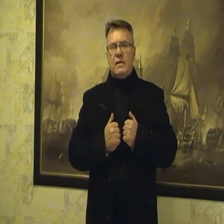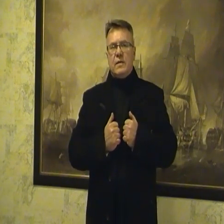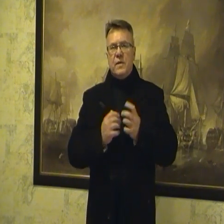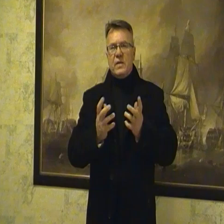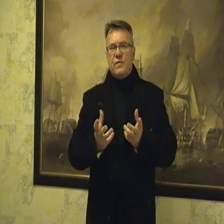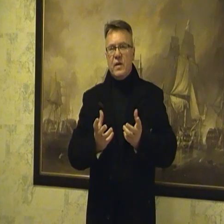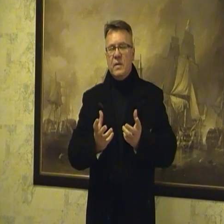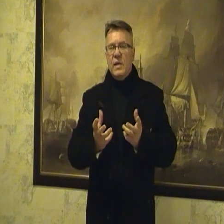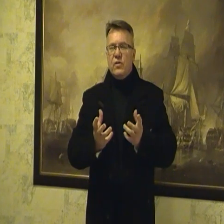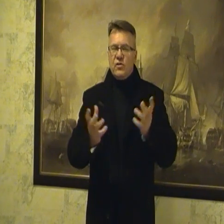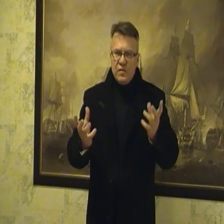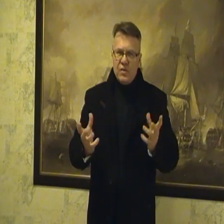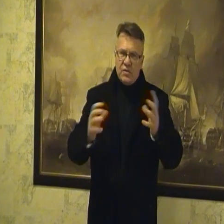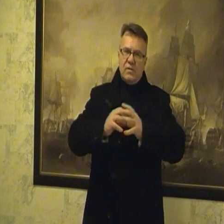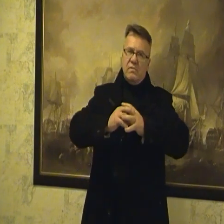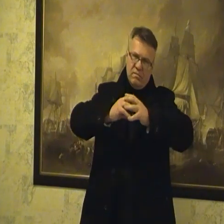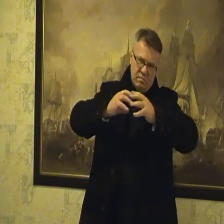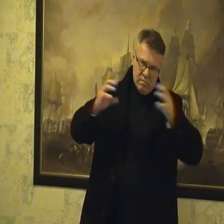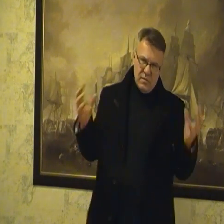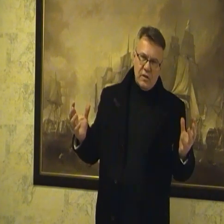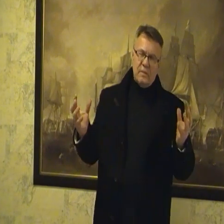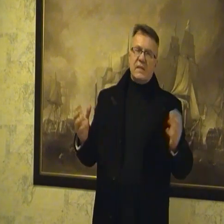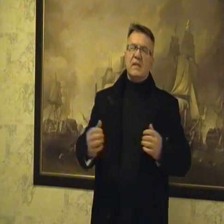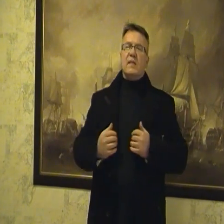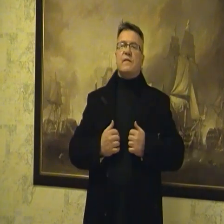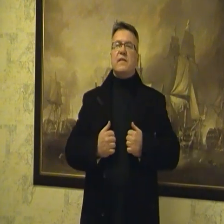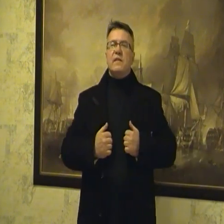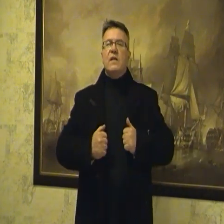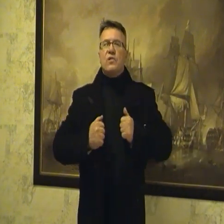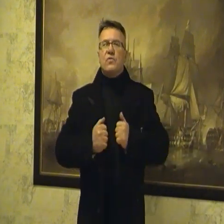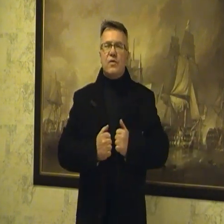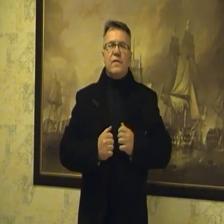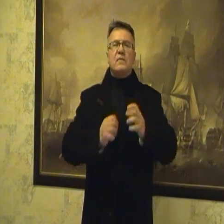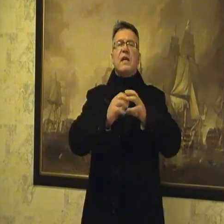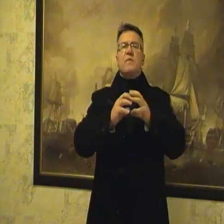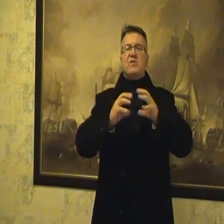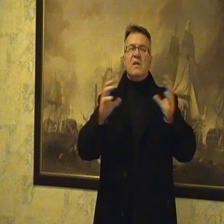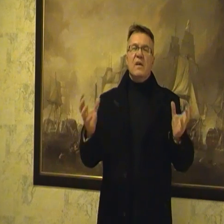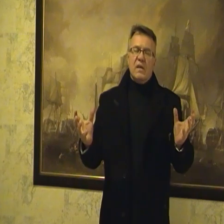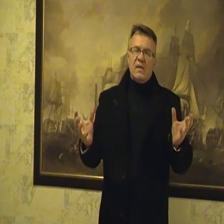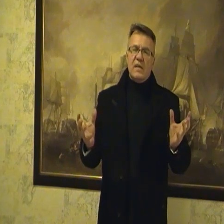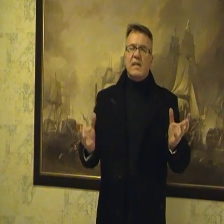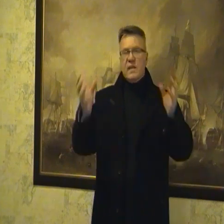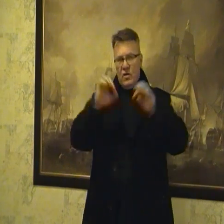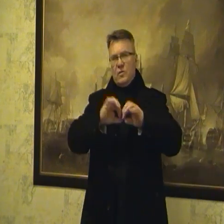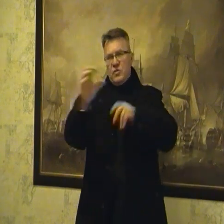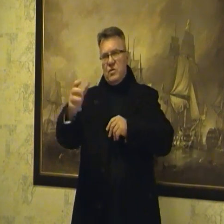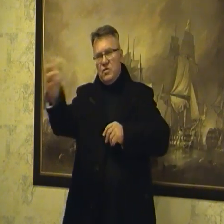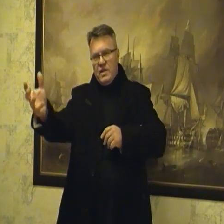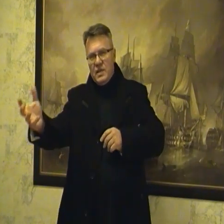Zrobiłem ten film no i oczywiście to ogromne zainteresowanie skutkowało takim, że jak ten goolog przyszedł do tego